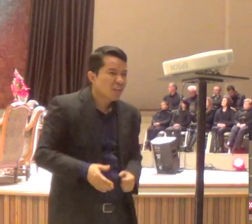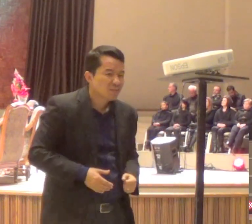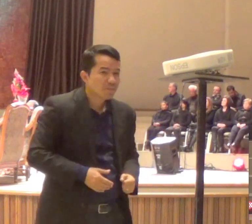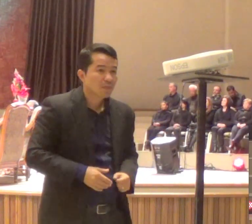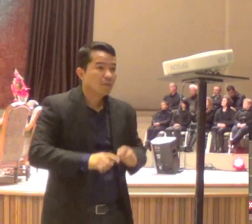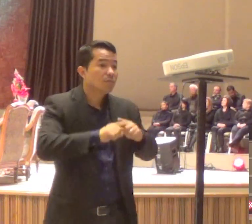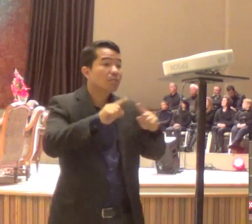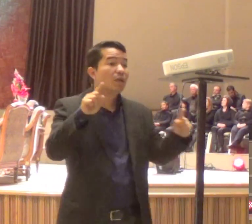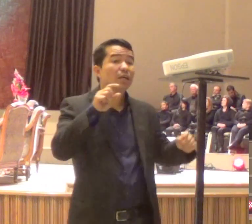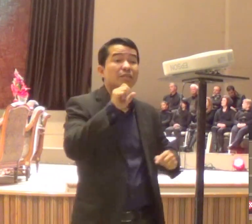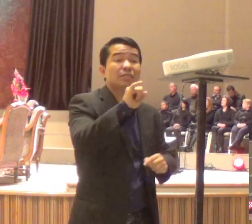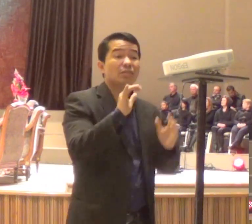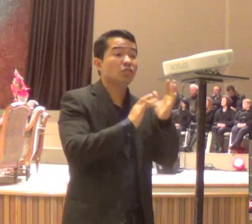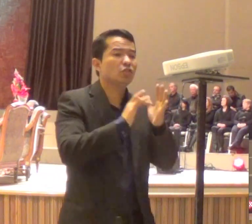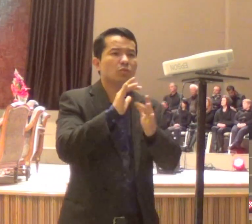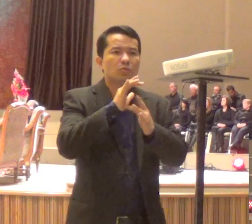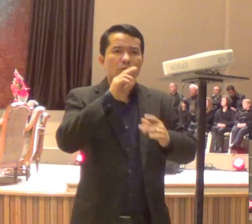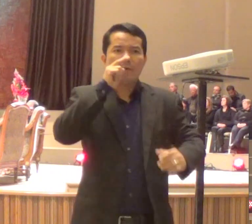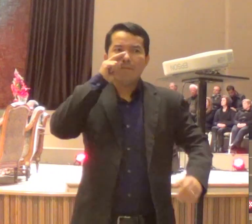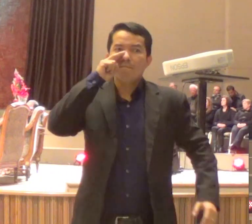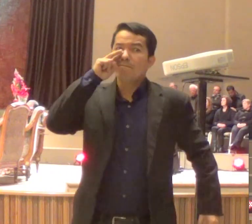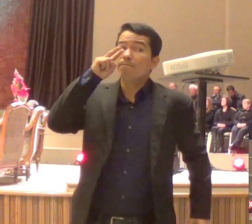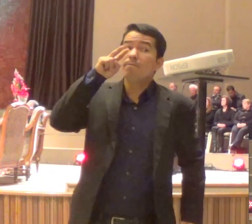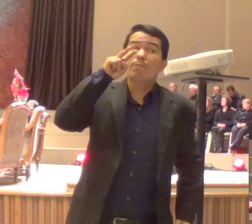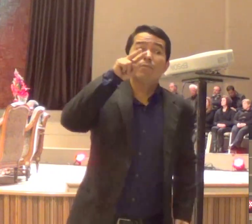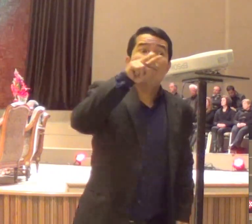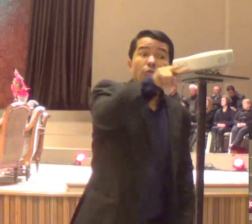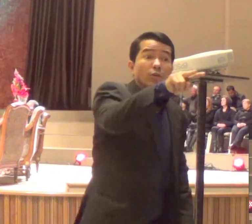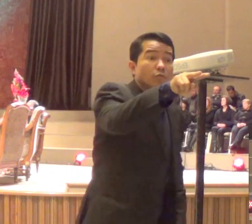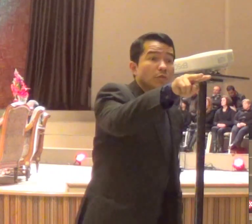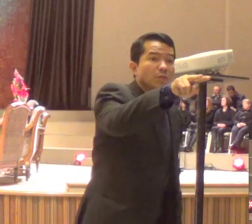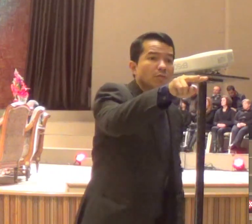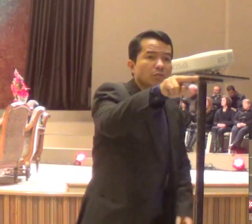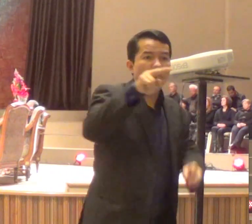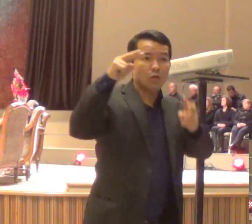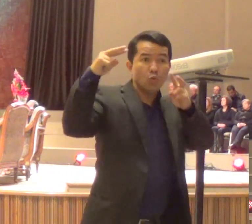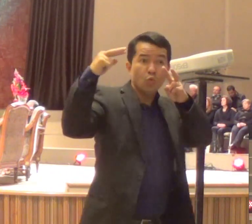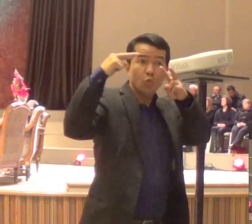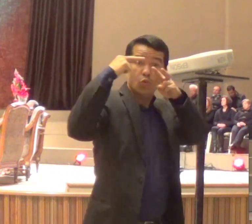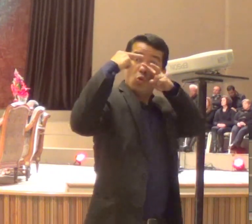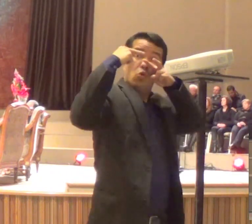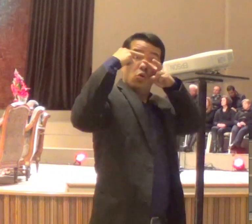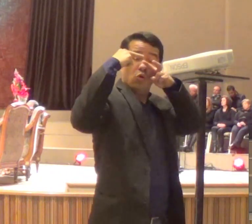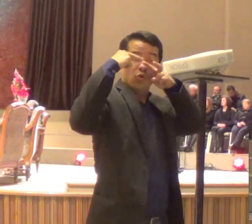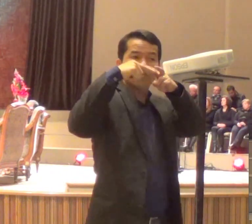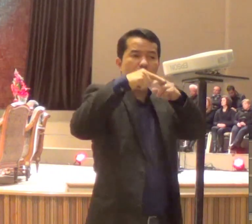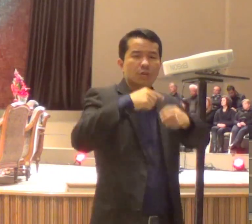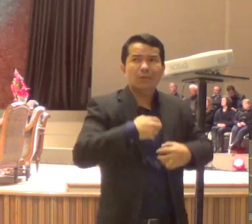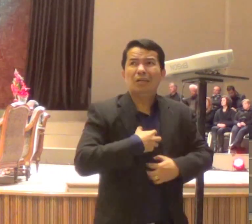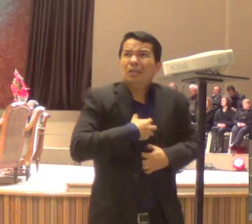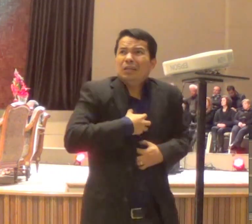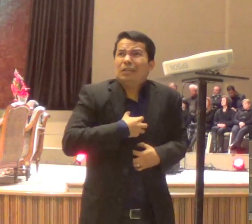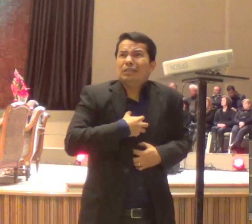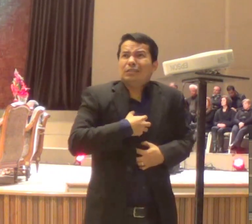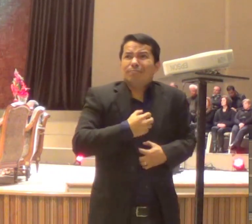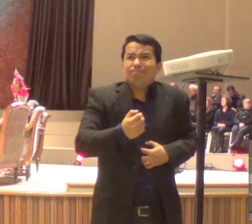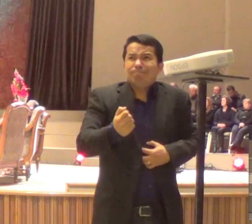Jesus, entrar, e se fixar, nos teus olhos, é hora, de arrependimento, e de conversar,